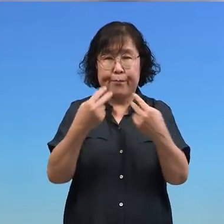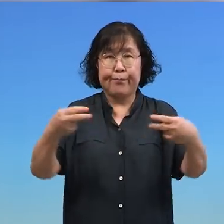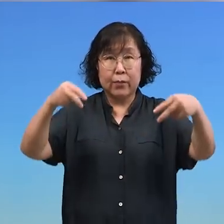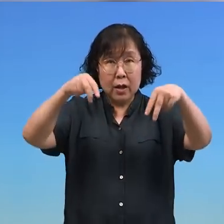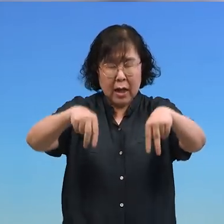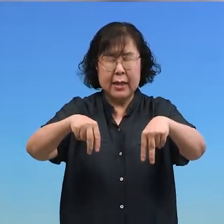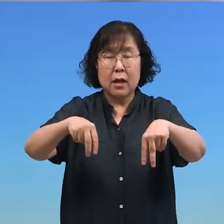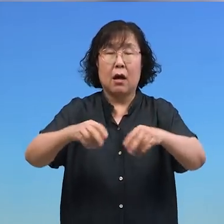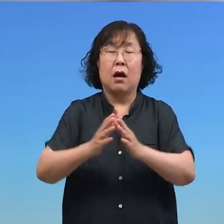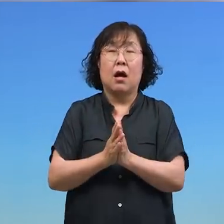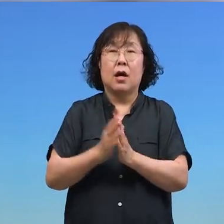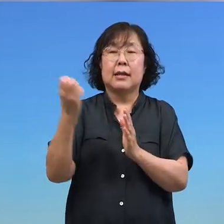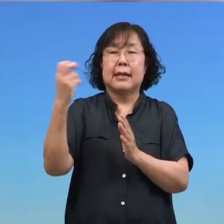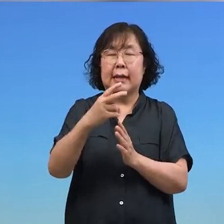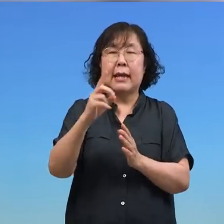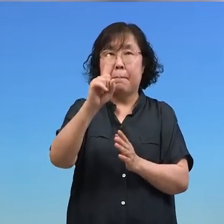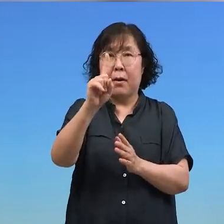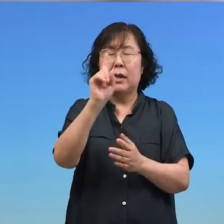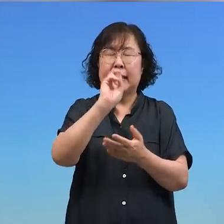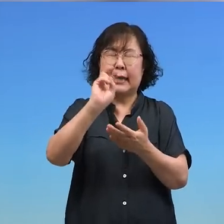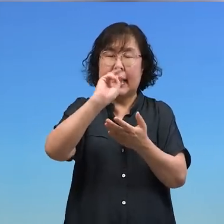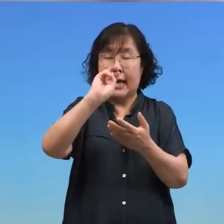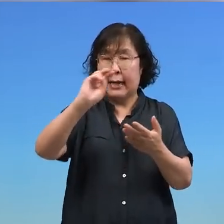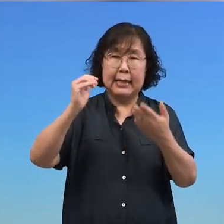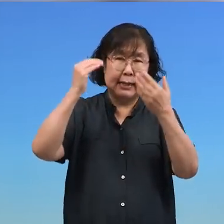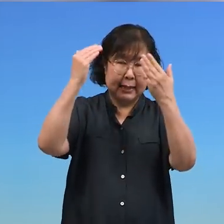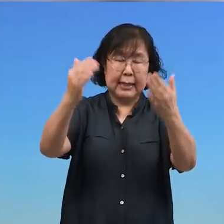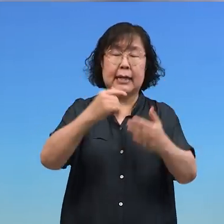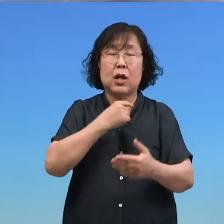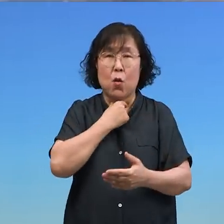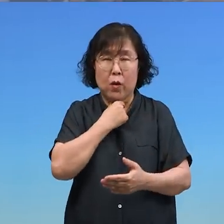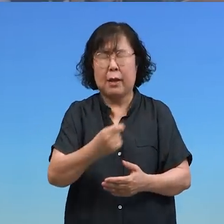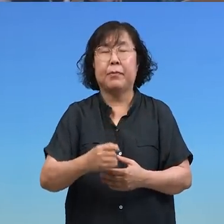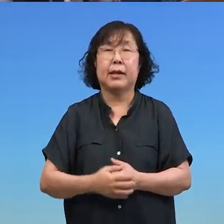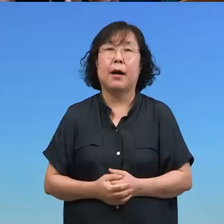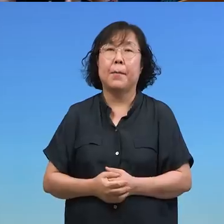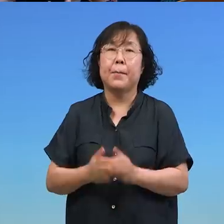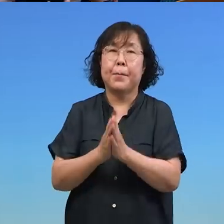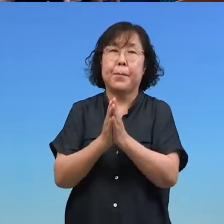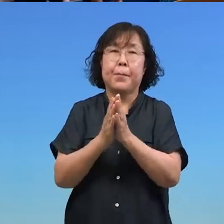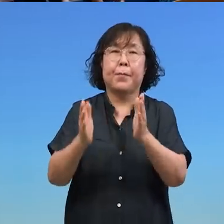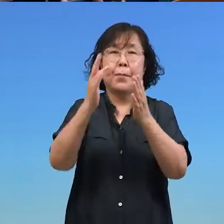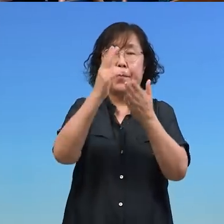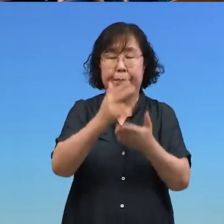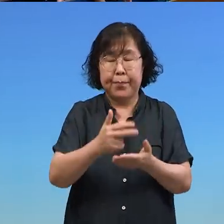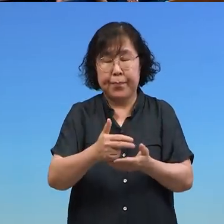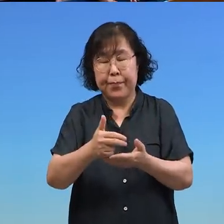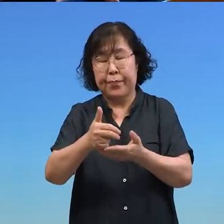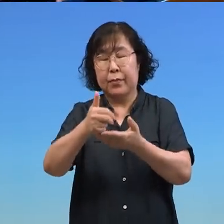마음의 소원을 가지고 주님이 주신 땅으로 주님이